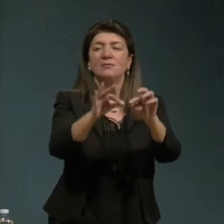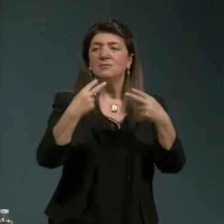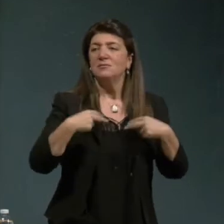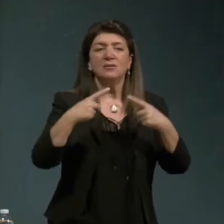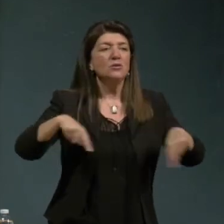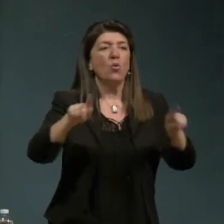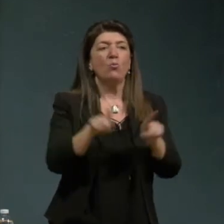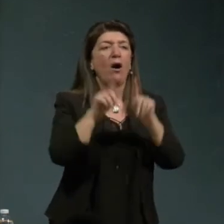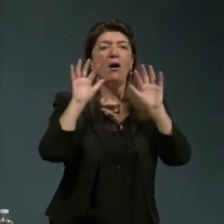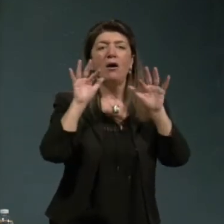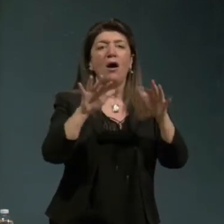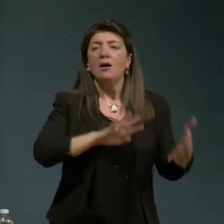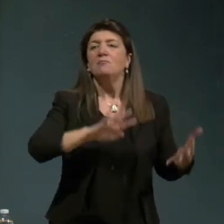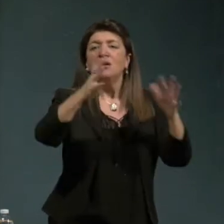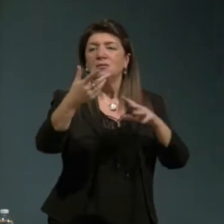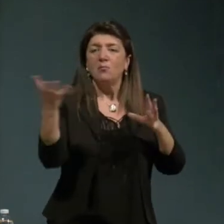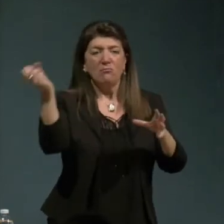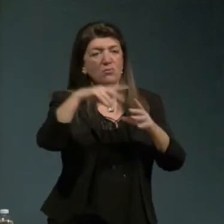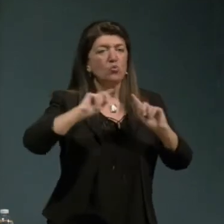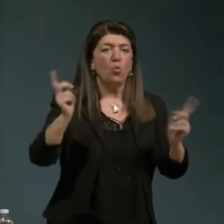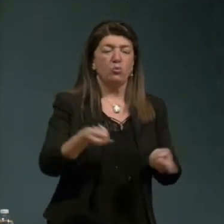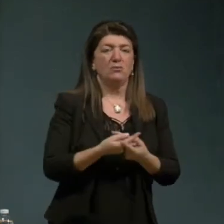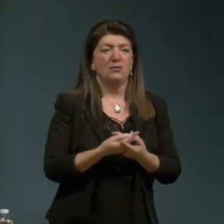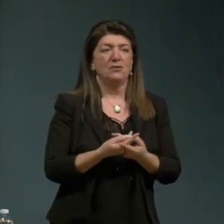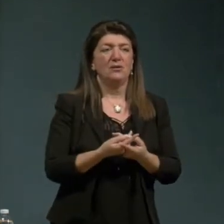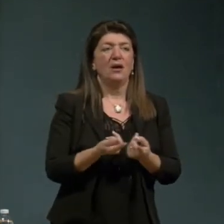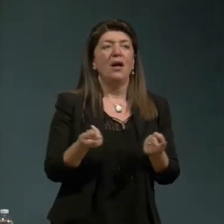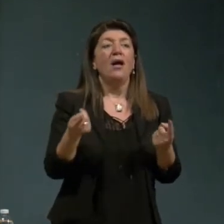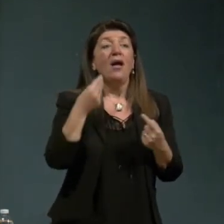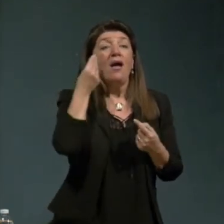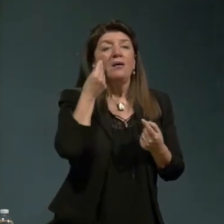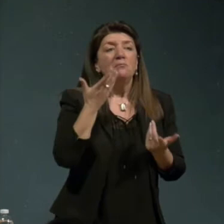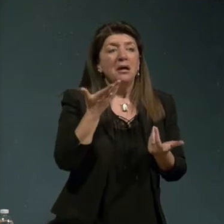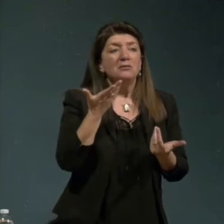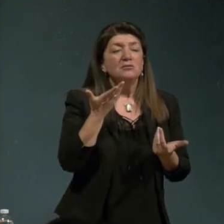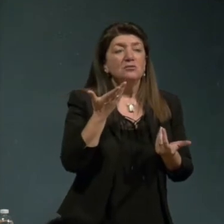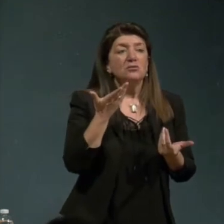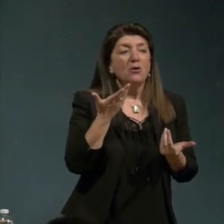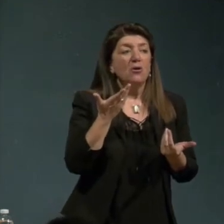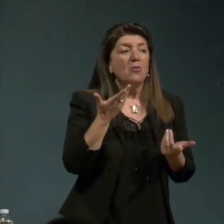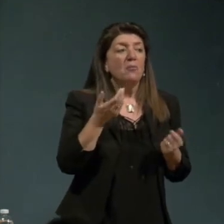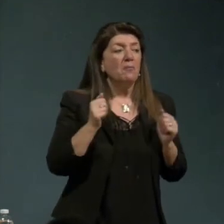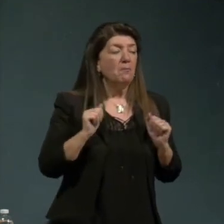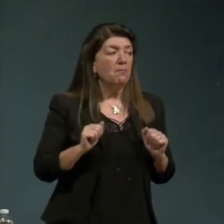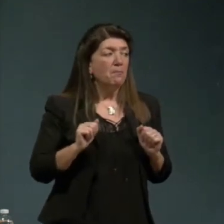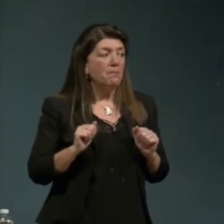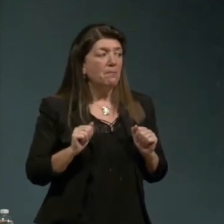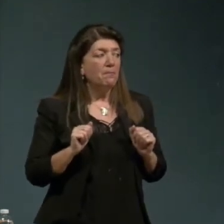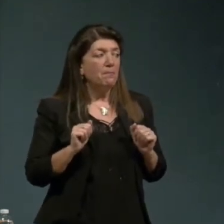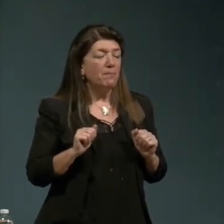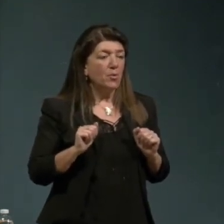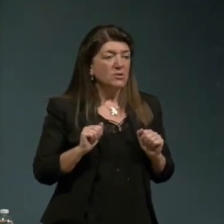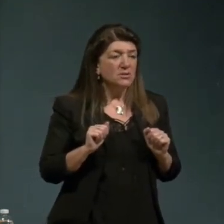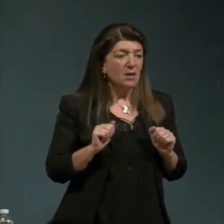ma penso che anche possiamo trovare la diciamo